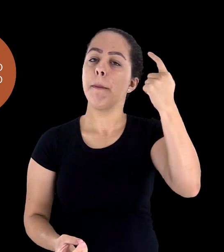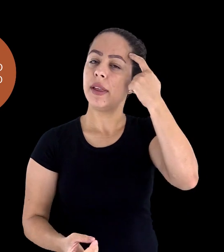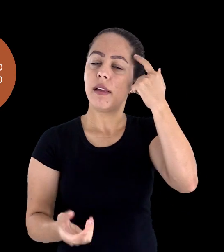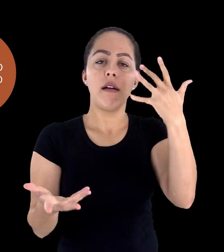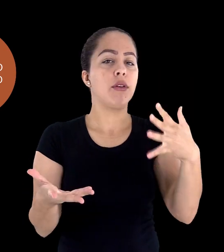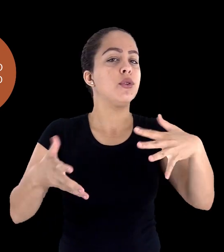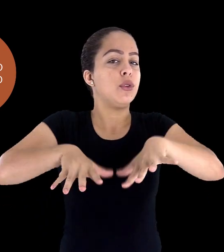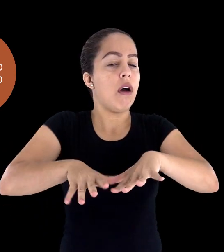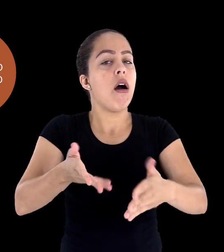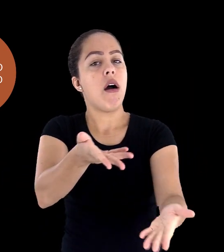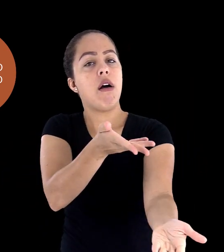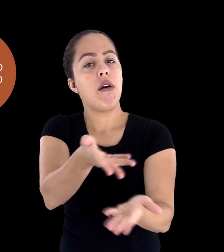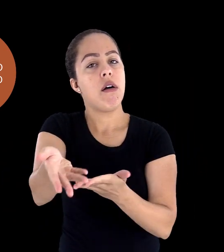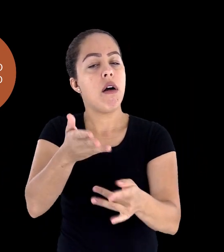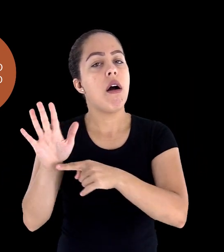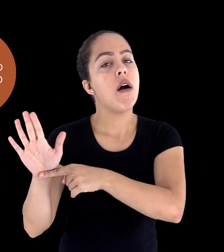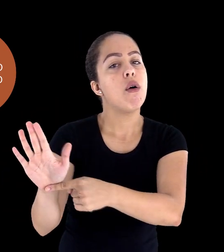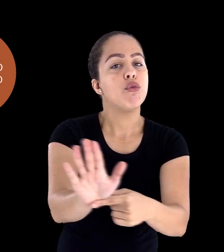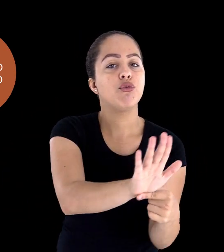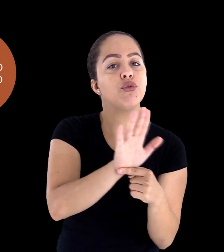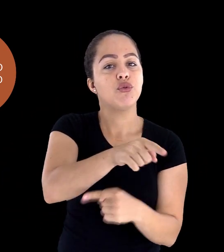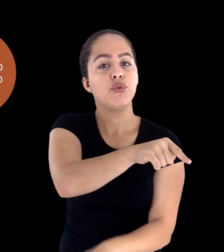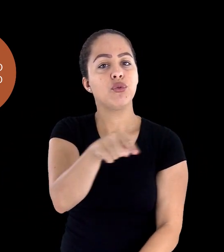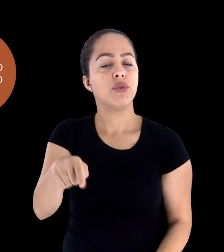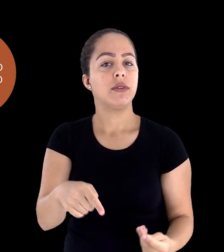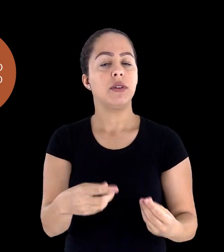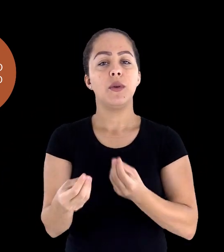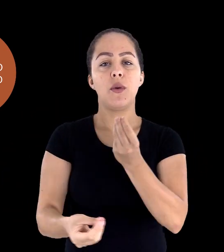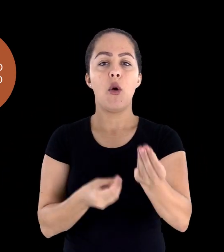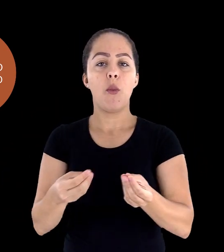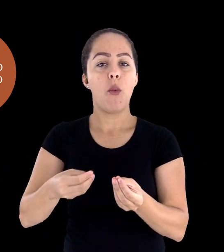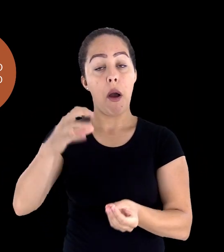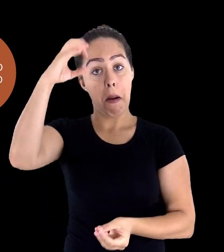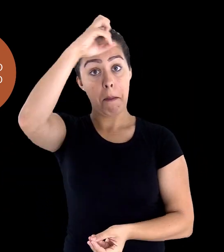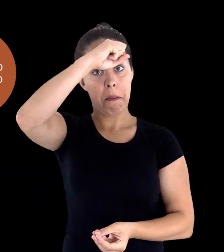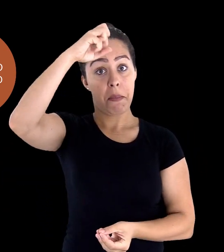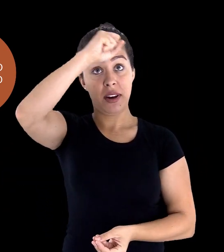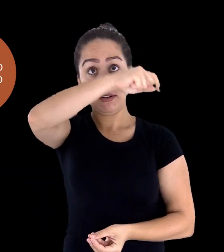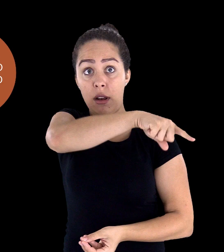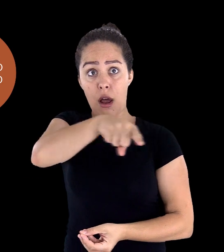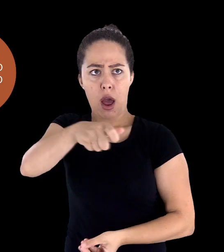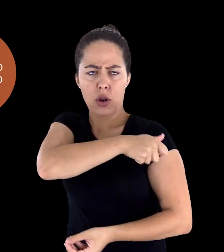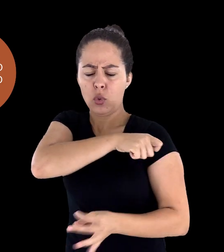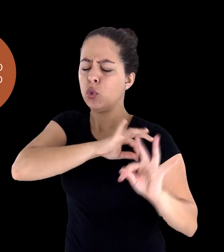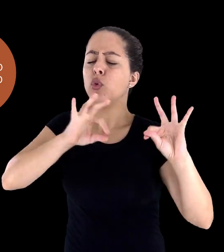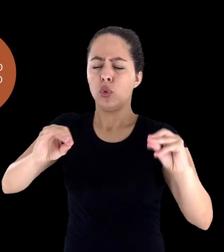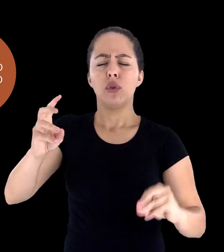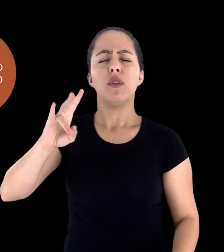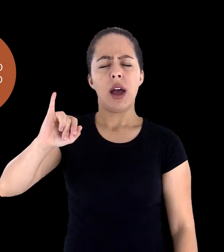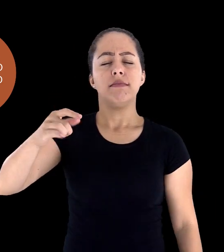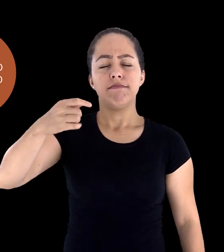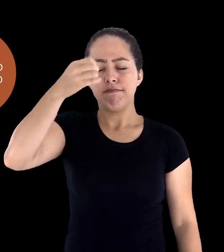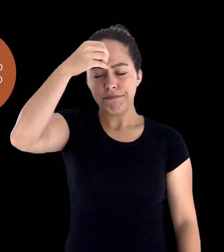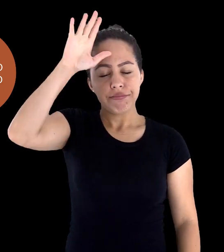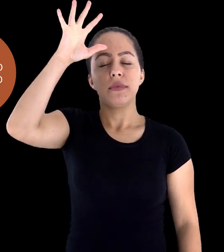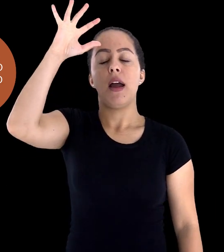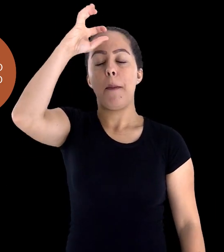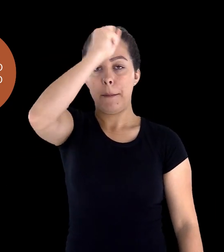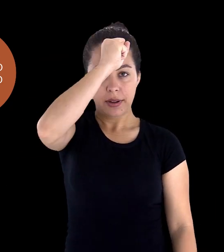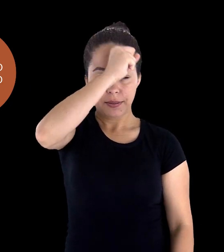fazem parte de uma mediação inclusiva que vai colaborar para a melhoria do processo de aprendizagem de todos. A